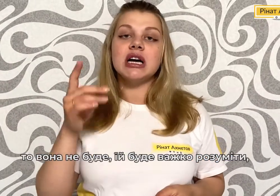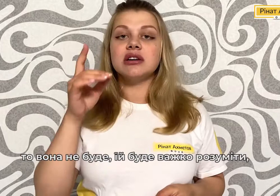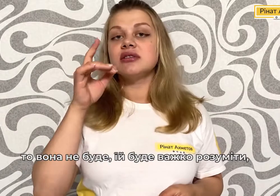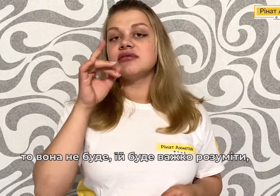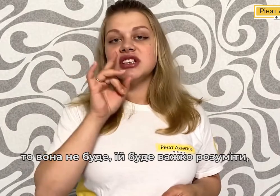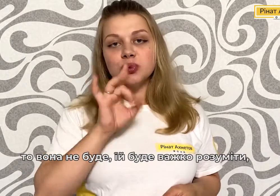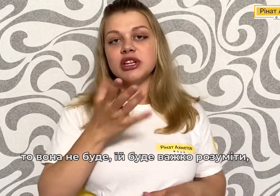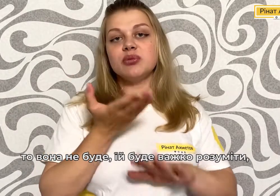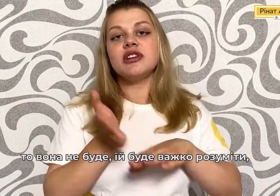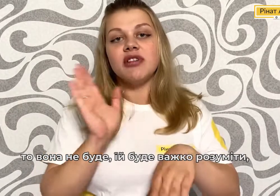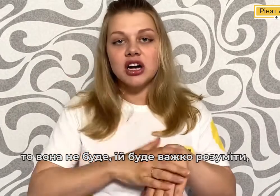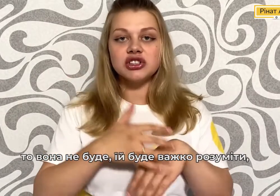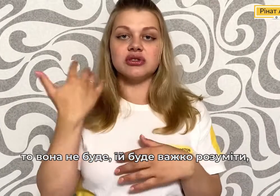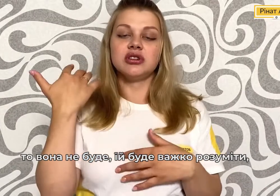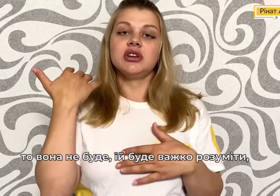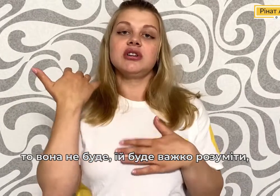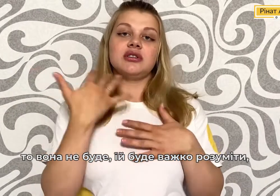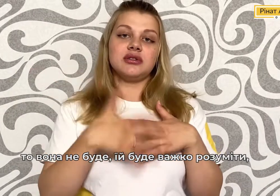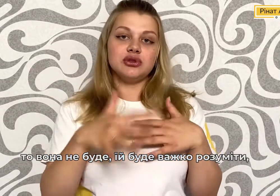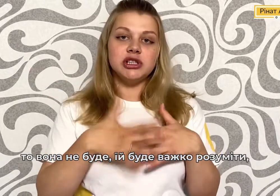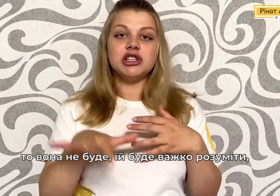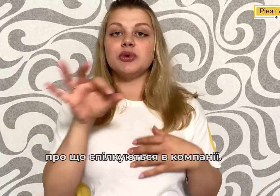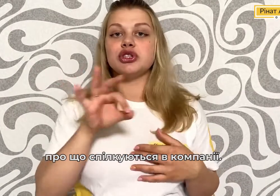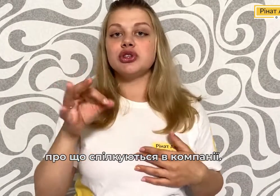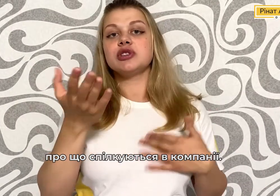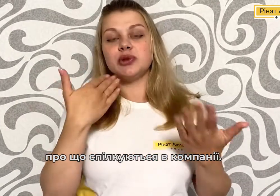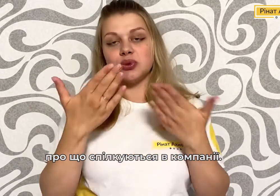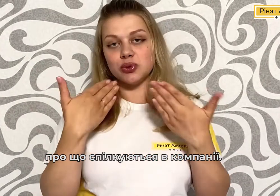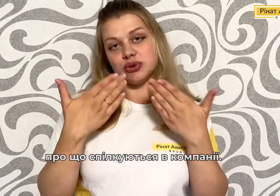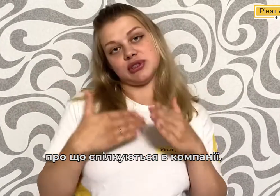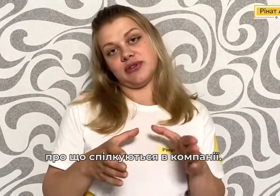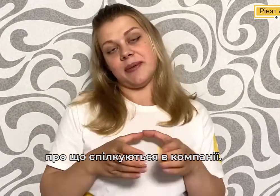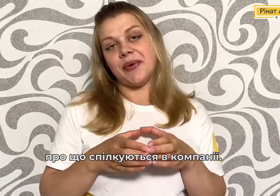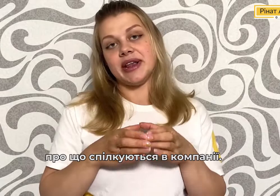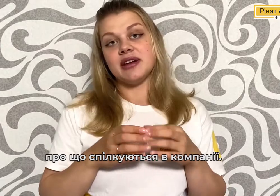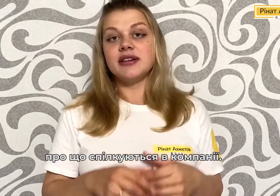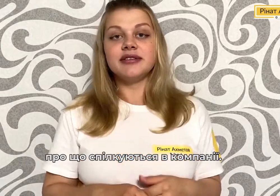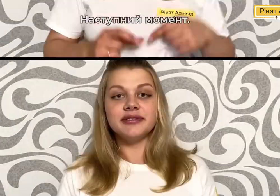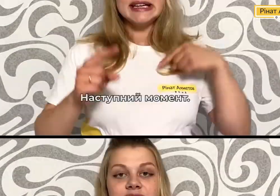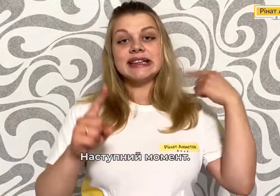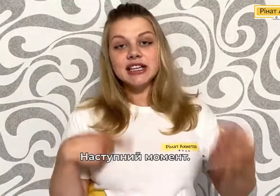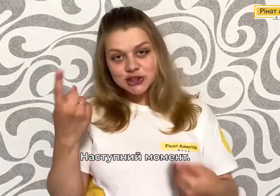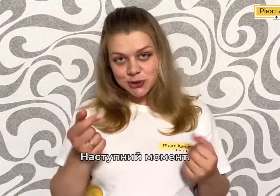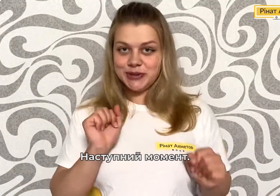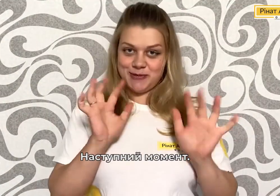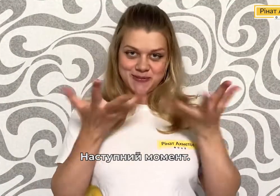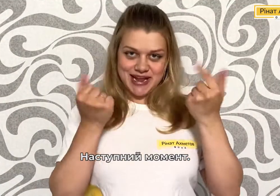не буде і буде важко розуміти, про що спілкуються в компанії Наступний момент